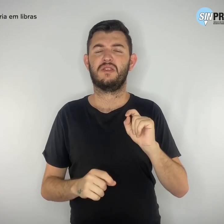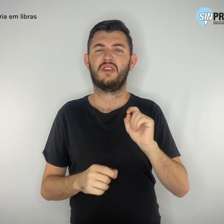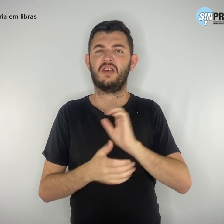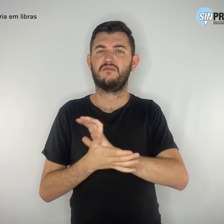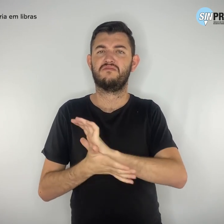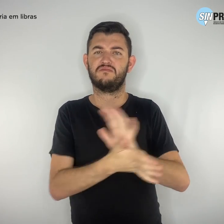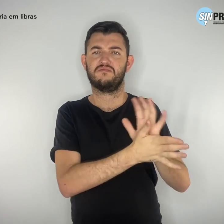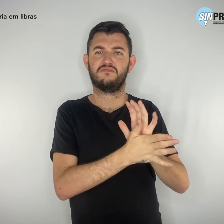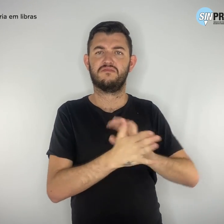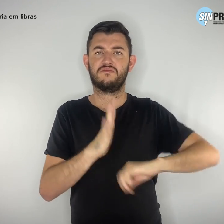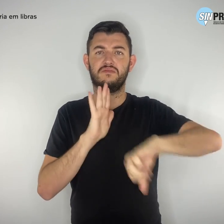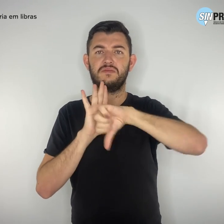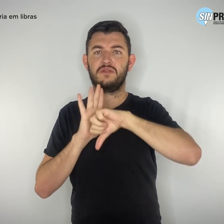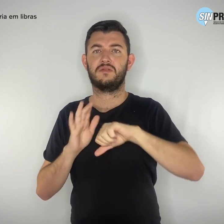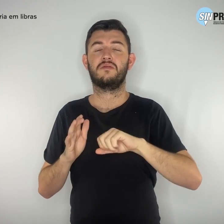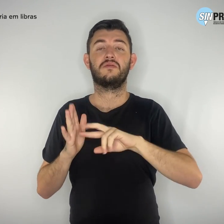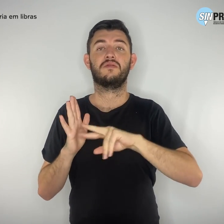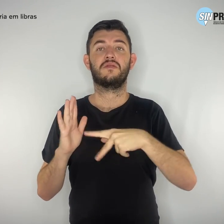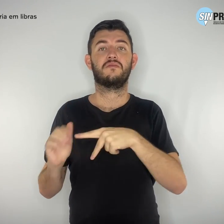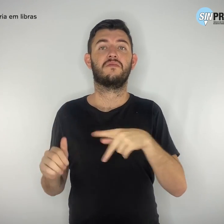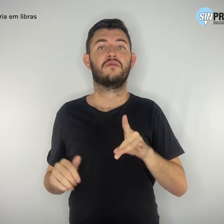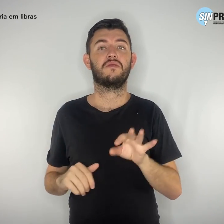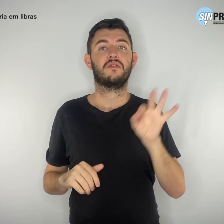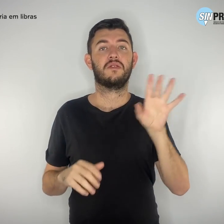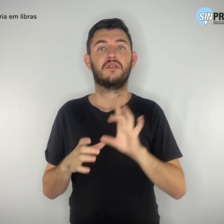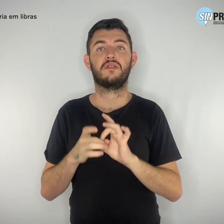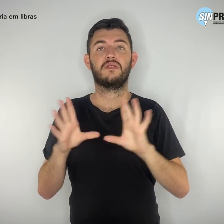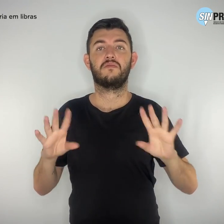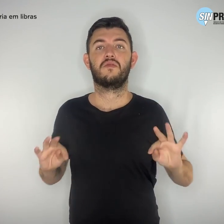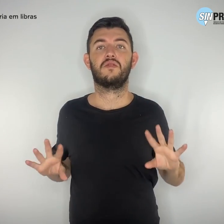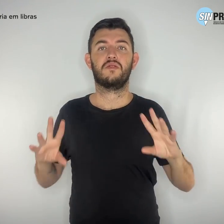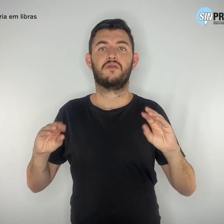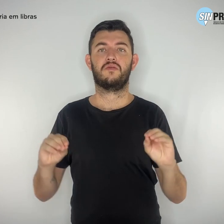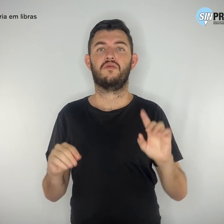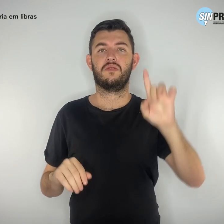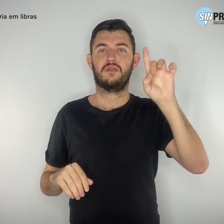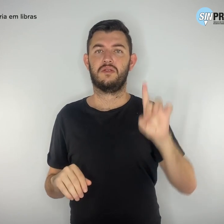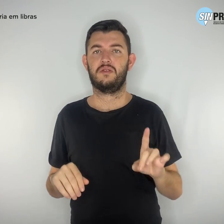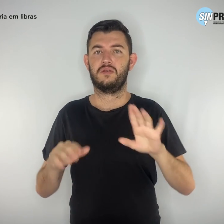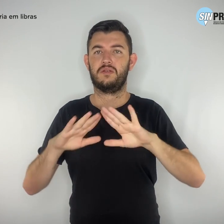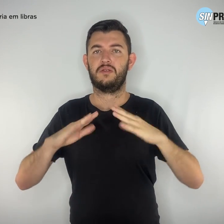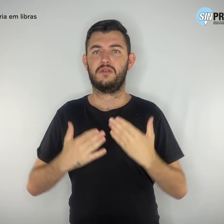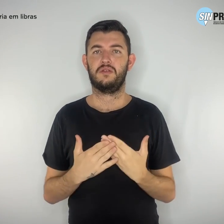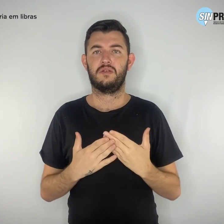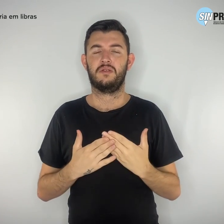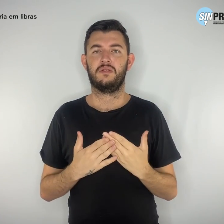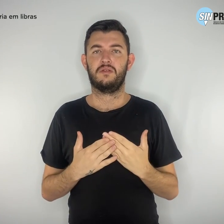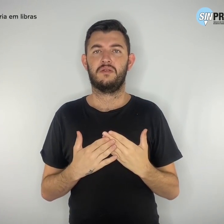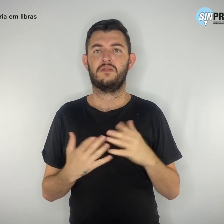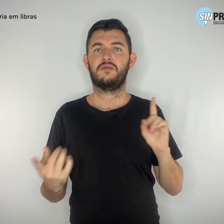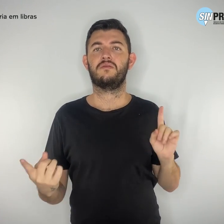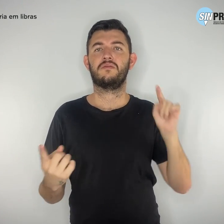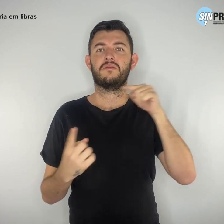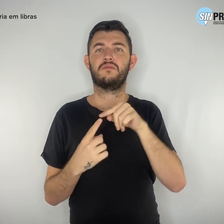Simpro se coloca à disposição de todas as direções das escolas para apresentar